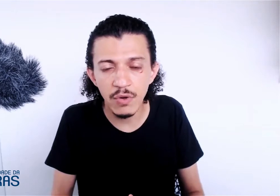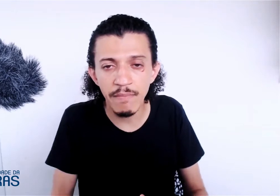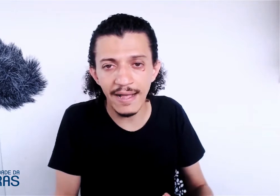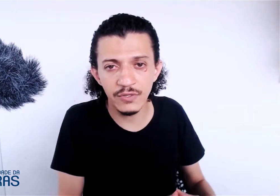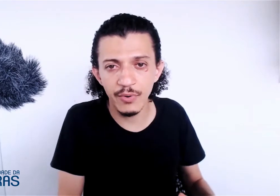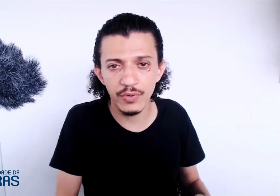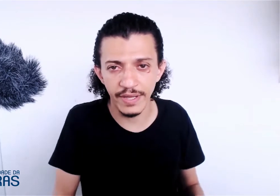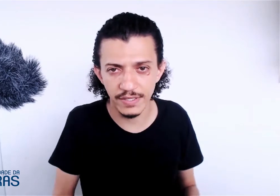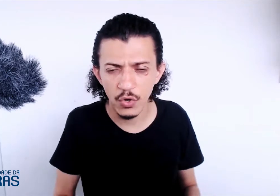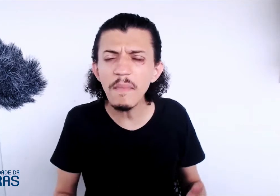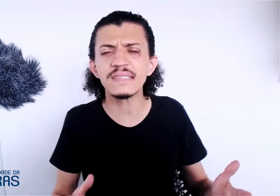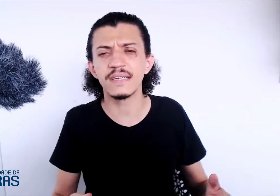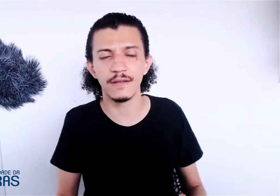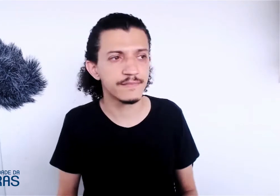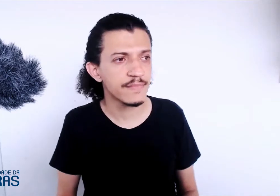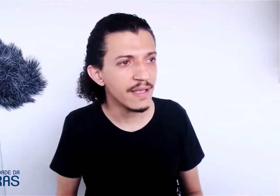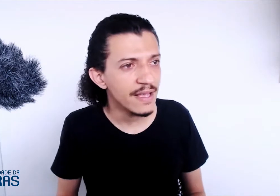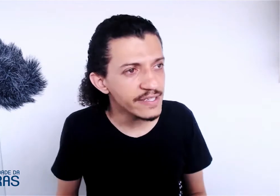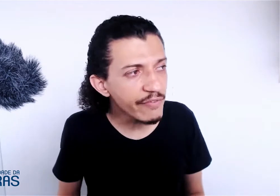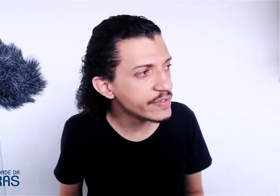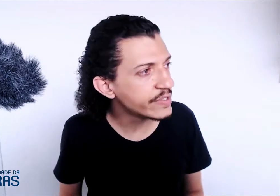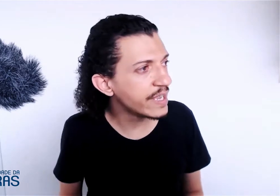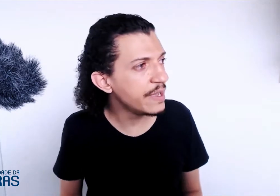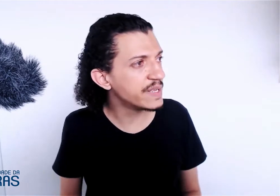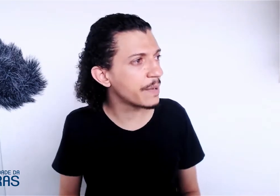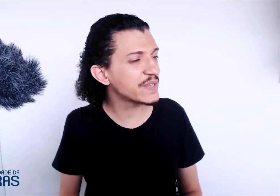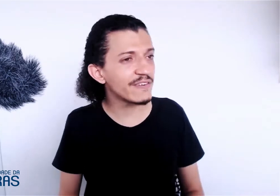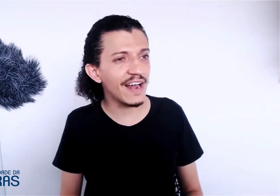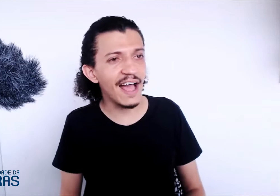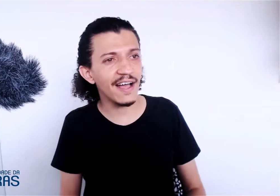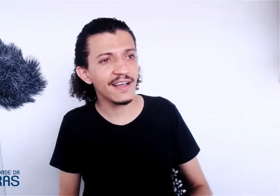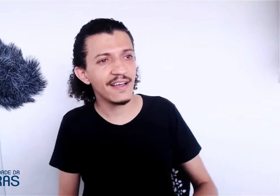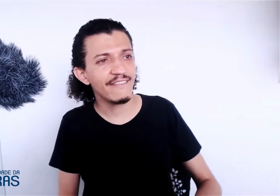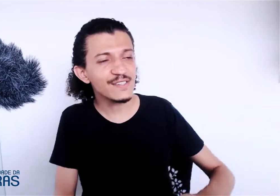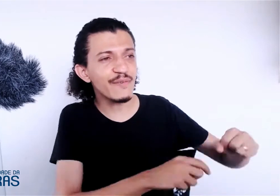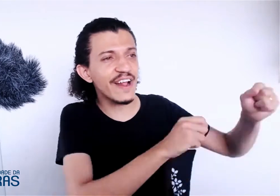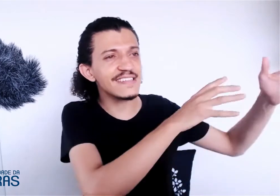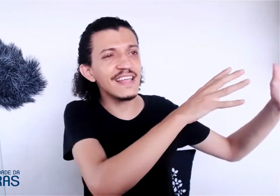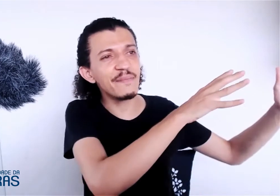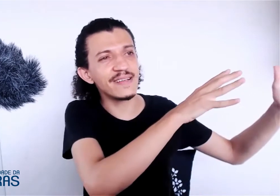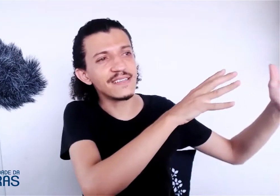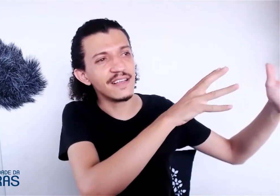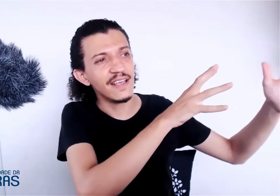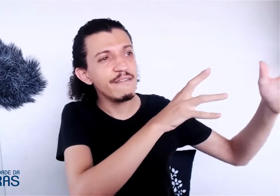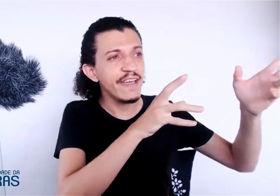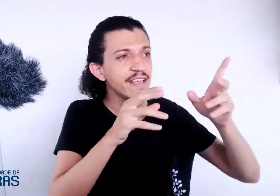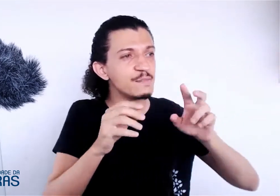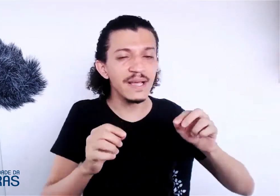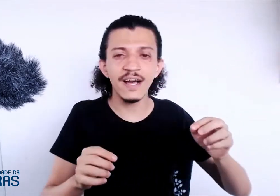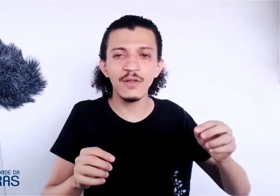com base no português. Como assim? Já vi uns vídeos em Libras, que a pessoa vai lá, faz uma frase em Libras, e vem explicando,